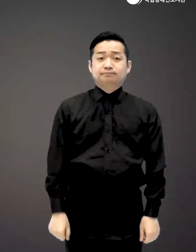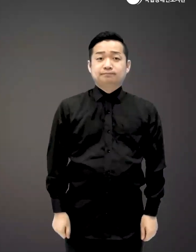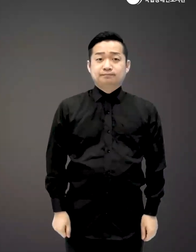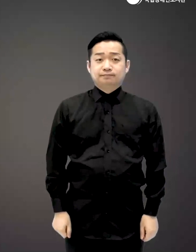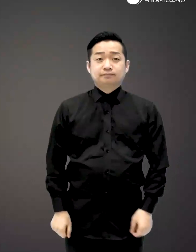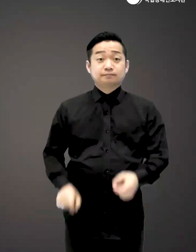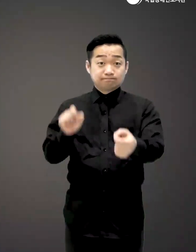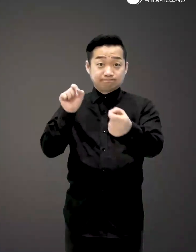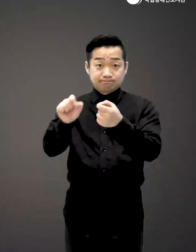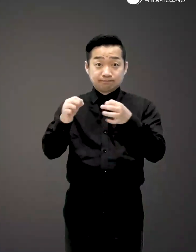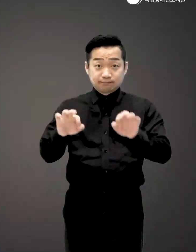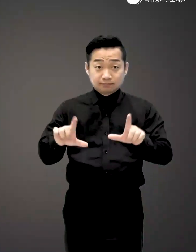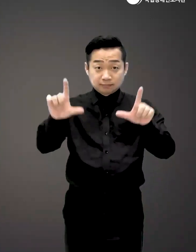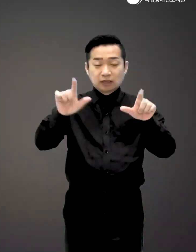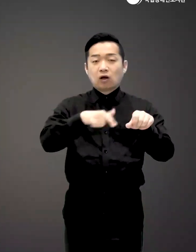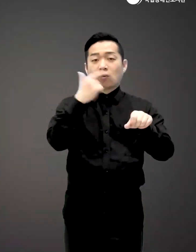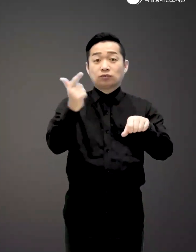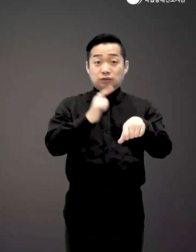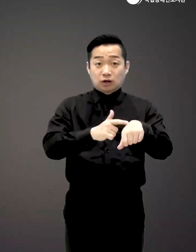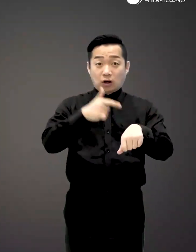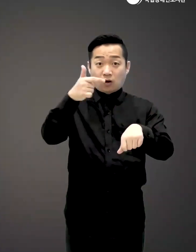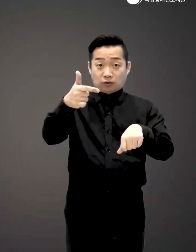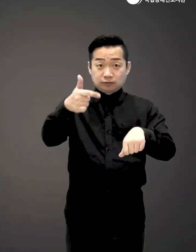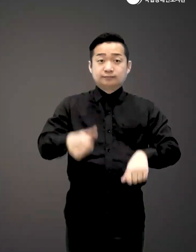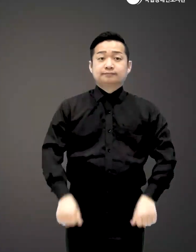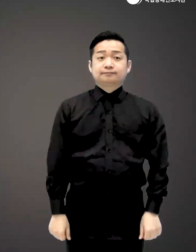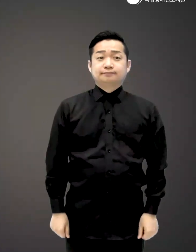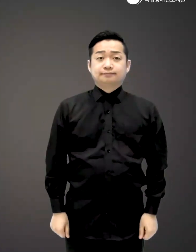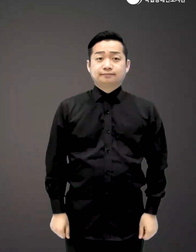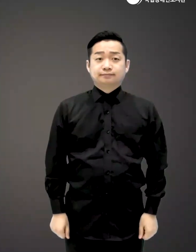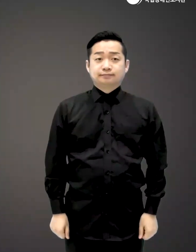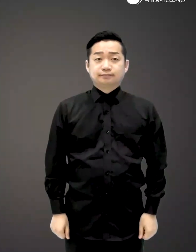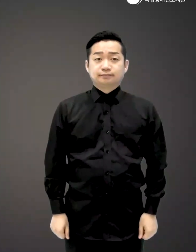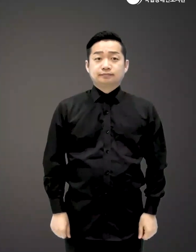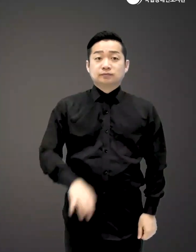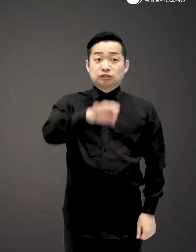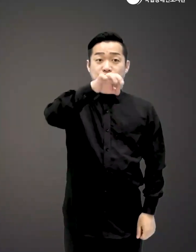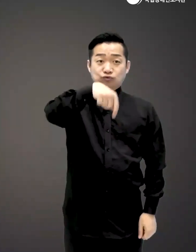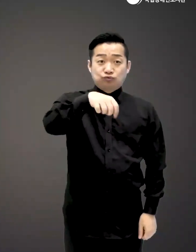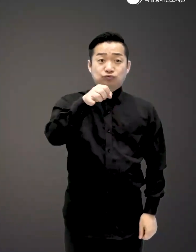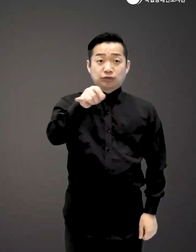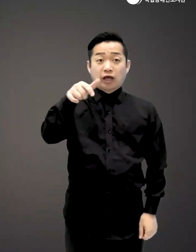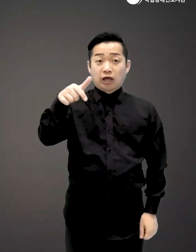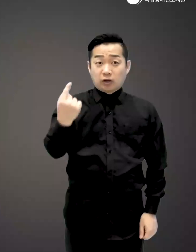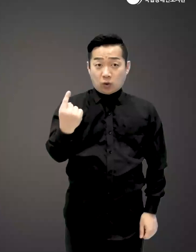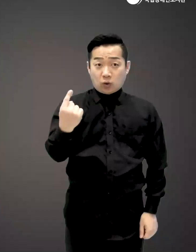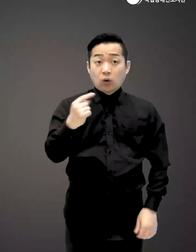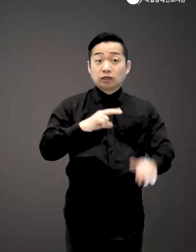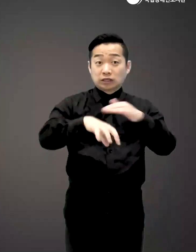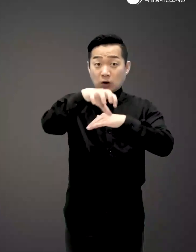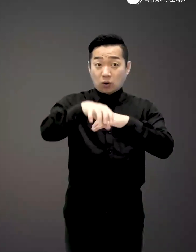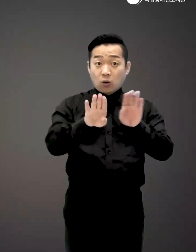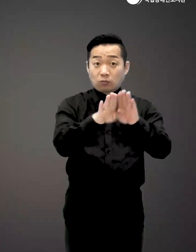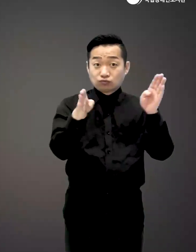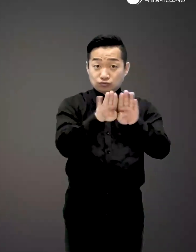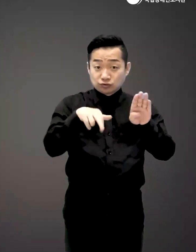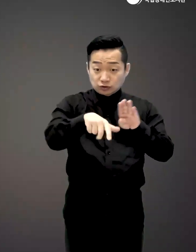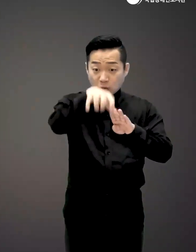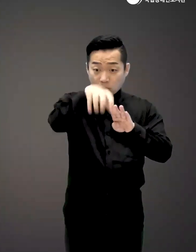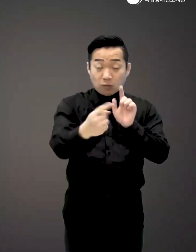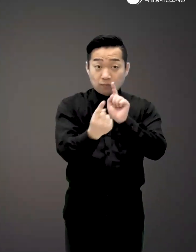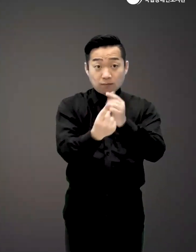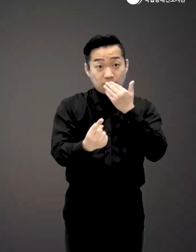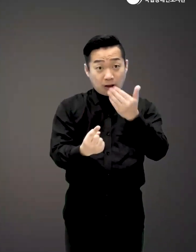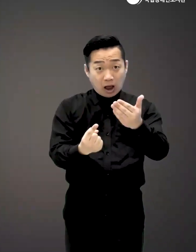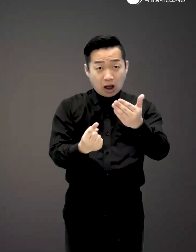싶다 돌아오는 금요일 오후 6시 우에노역 중앙개표구 근처에서 볼 수